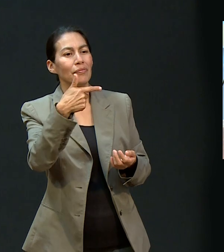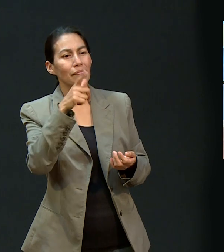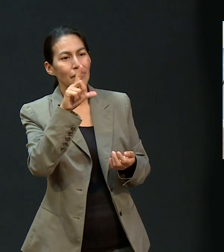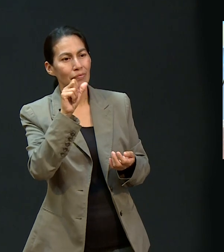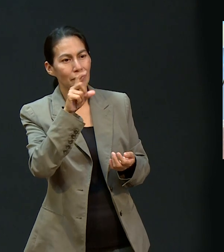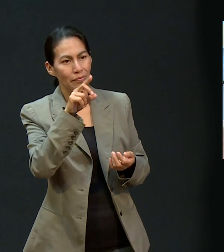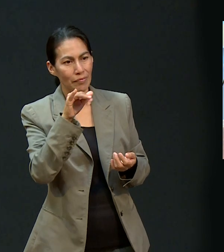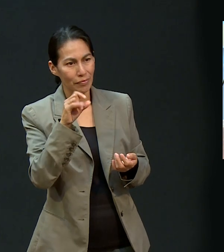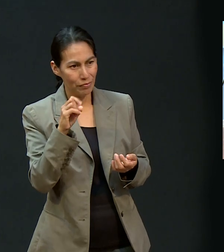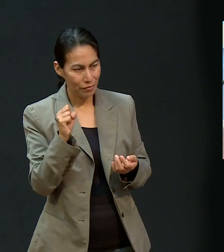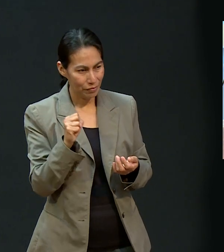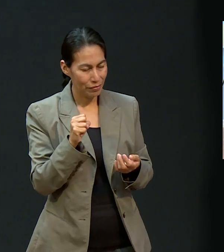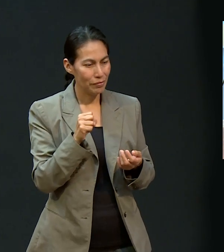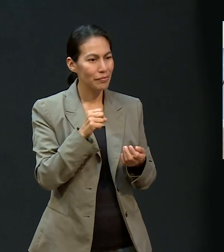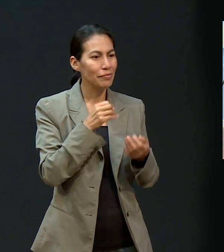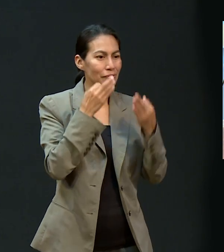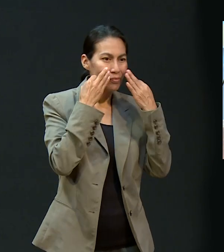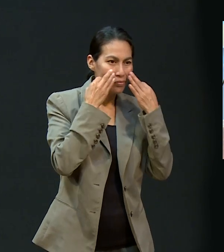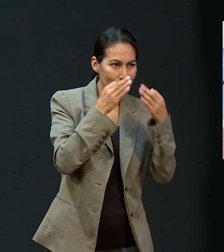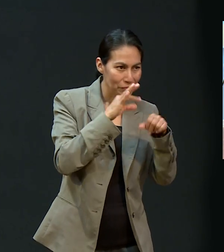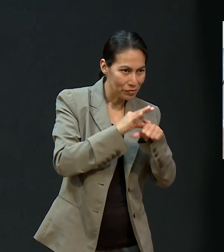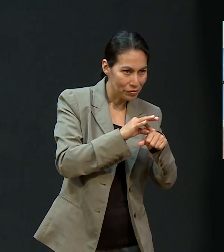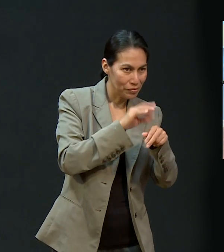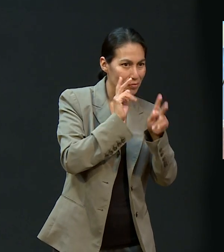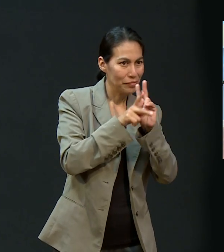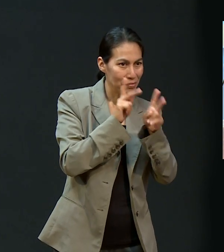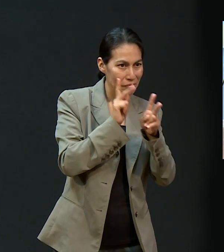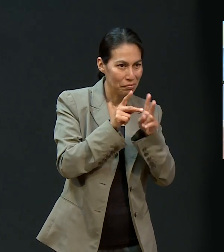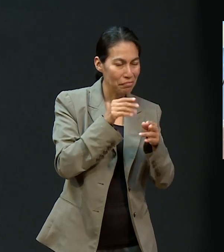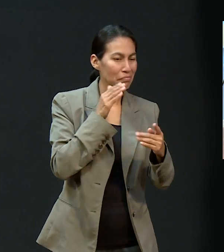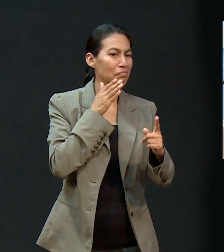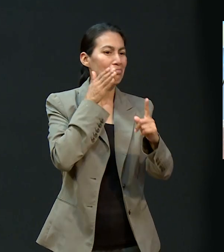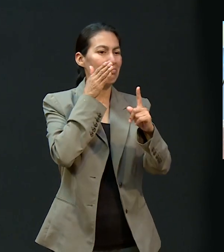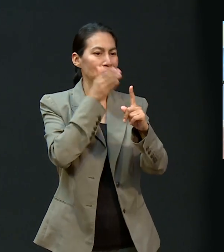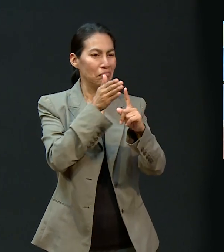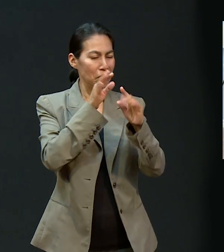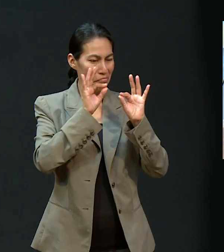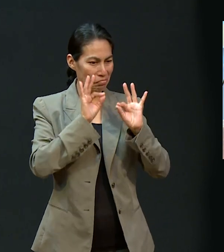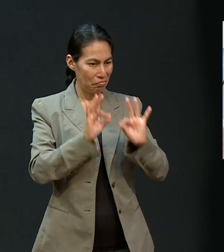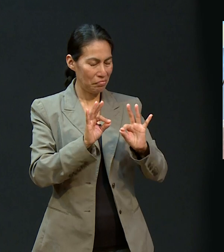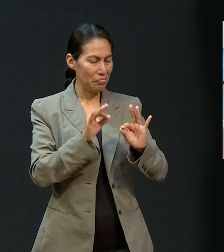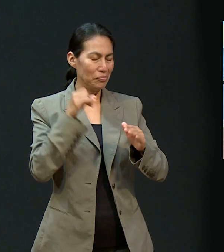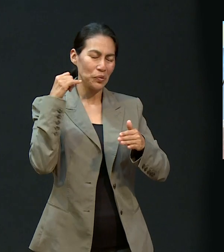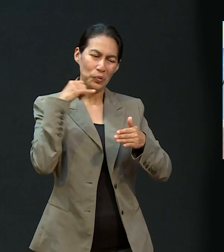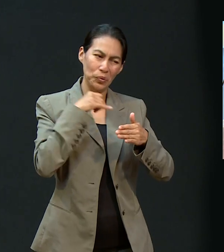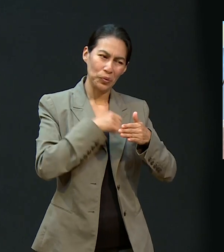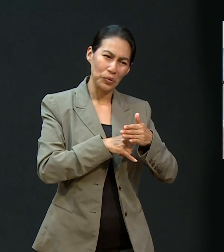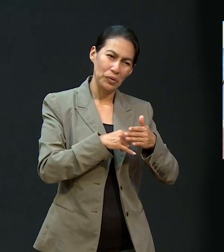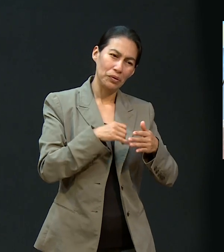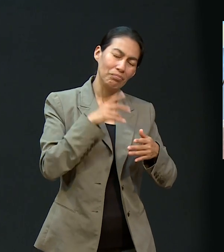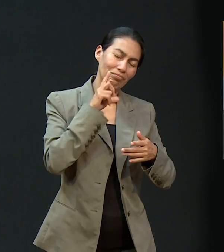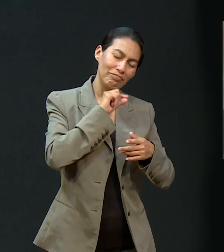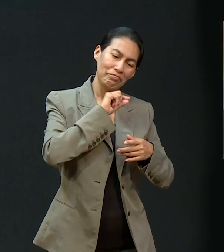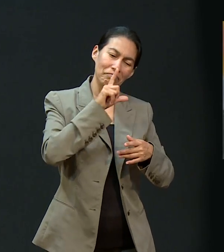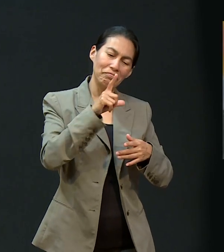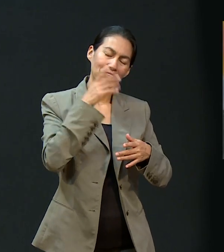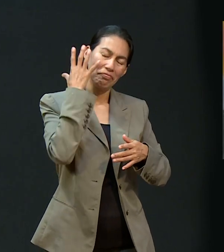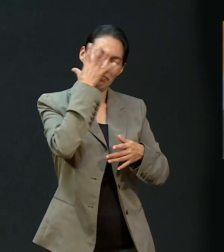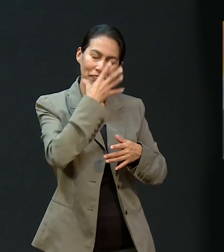Gracias por sus testimonios, por su conversación tan madura, tan centrada, tan profunda. Gracias.